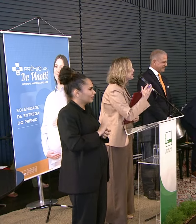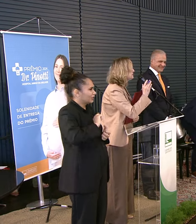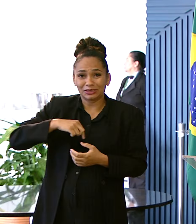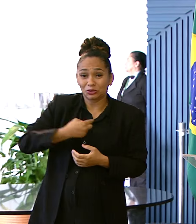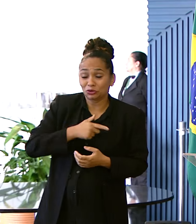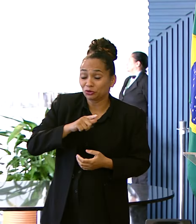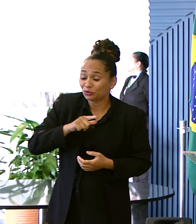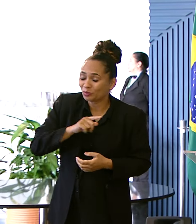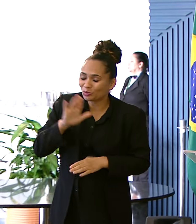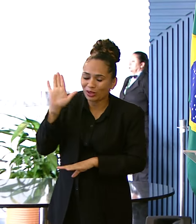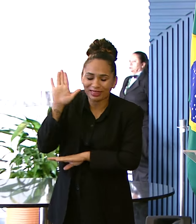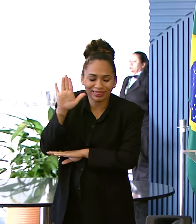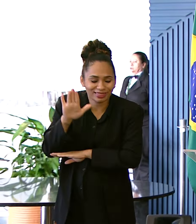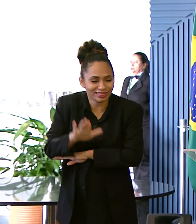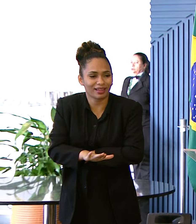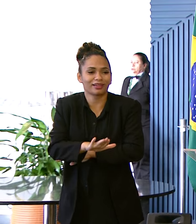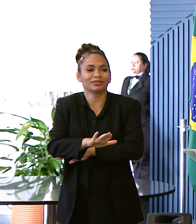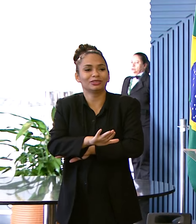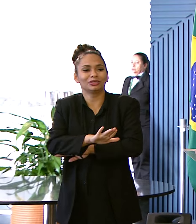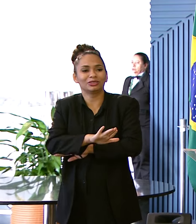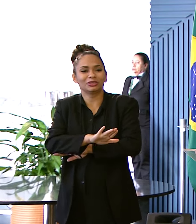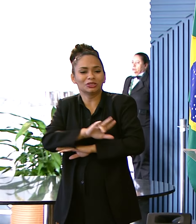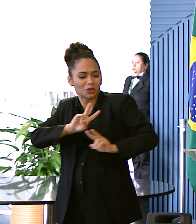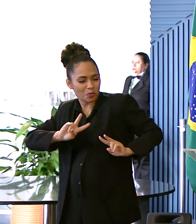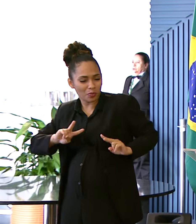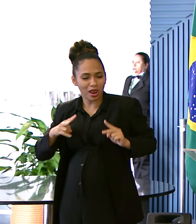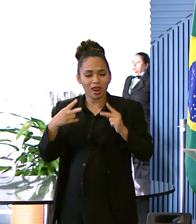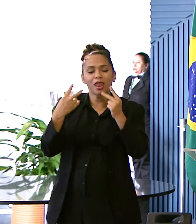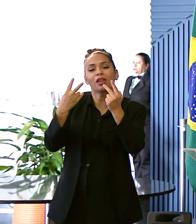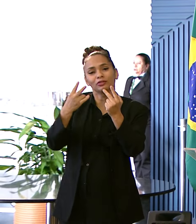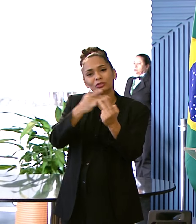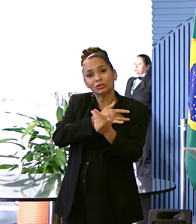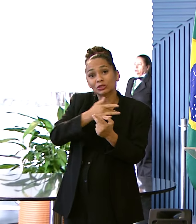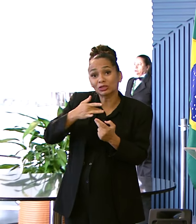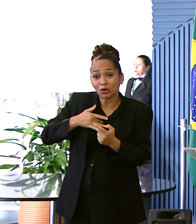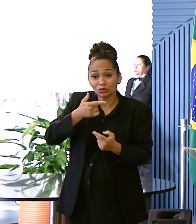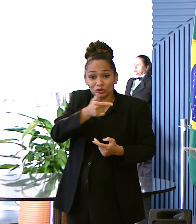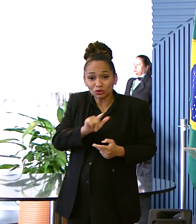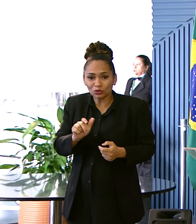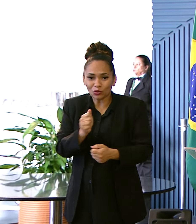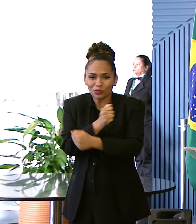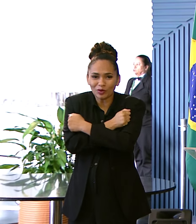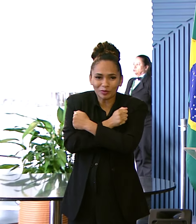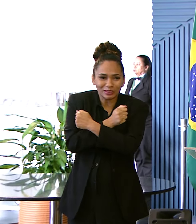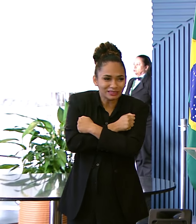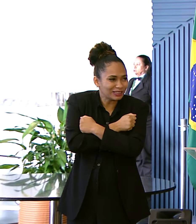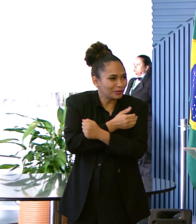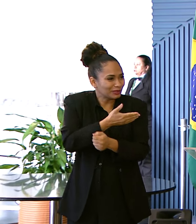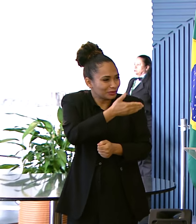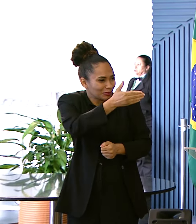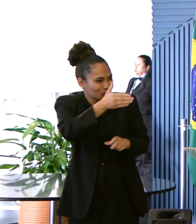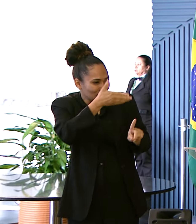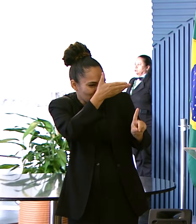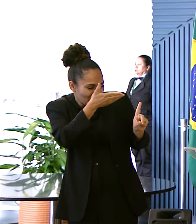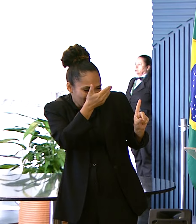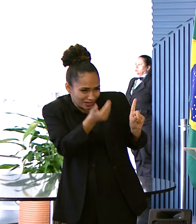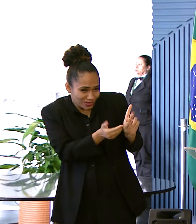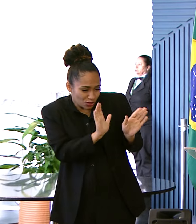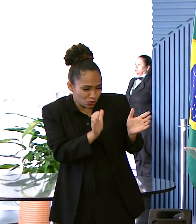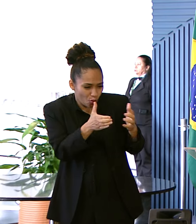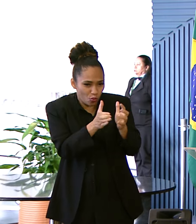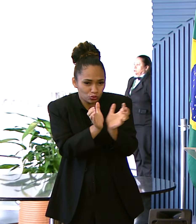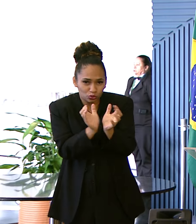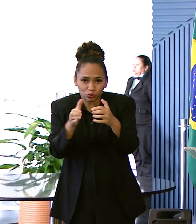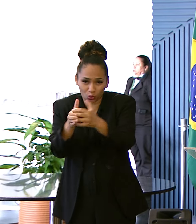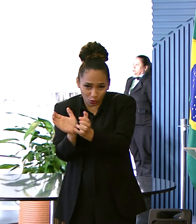tarde De muita De muita valorização Da saúde Mais uma vez Abraçamos os homenageados Todas as suas equipes Os